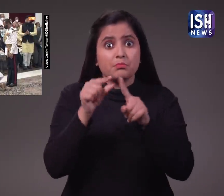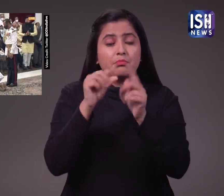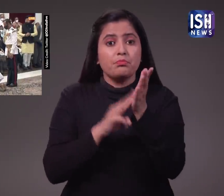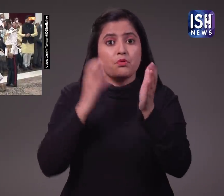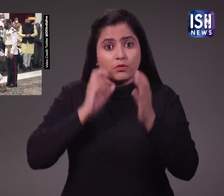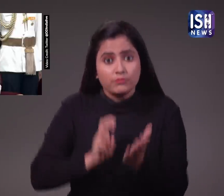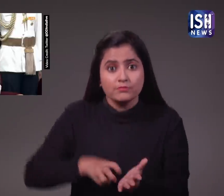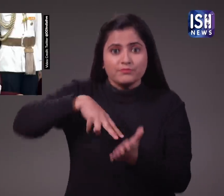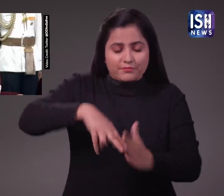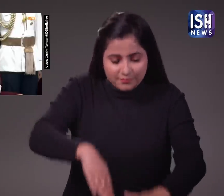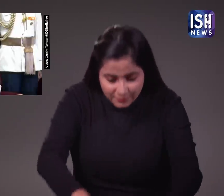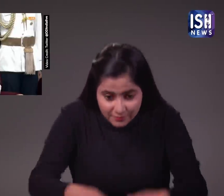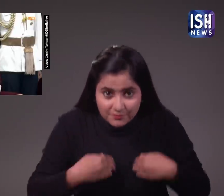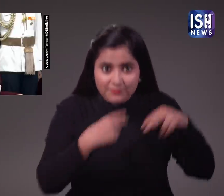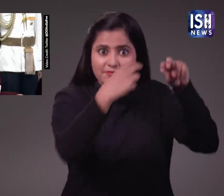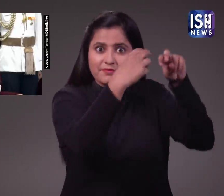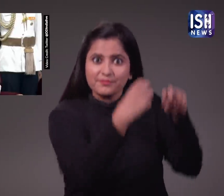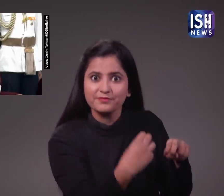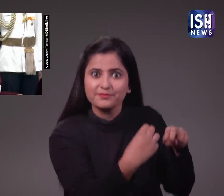मोधी ने भी तुरन जुक कर जमीन को चुआ